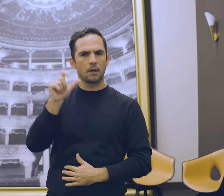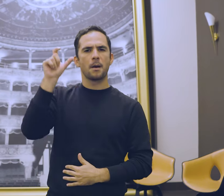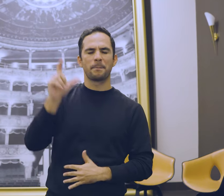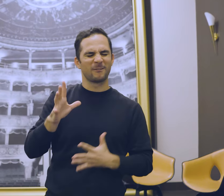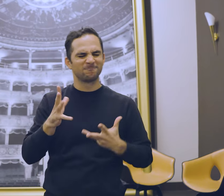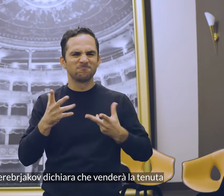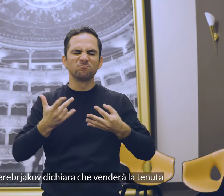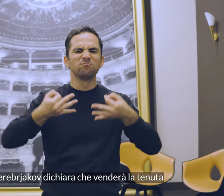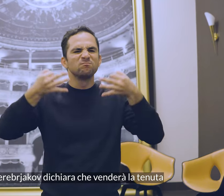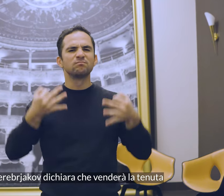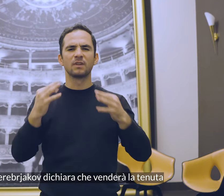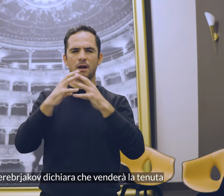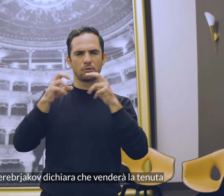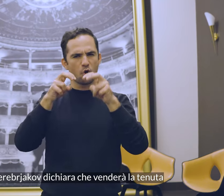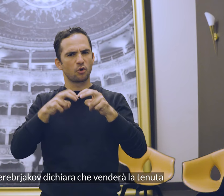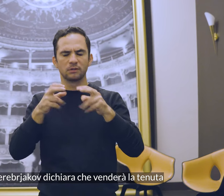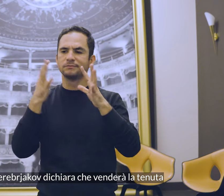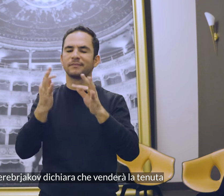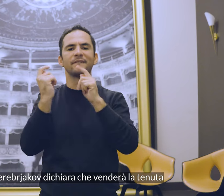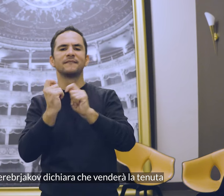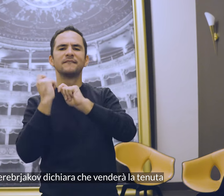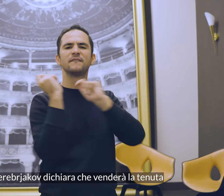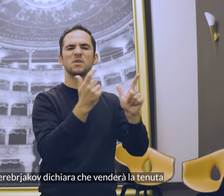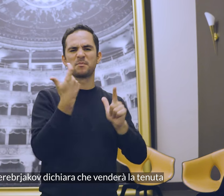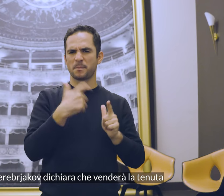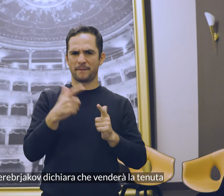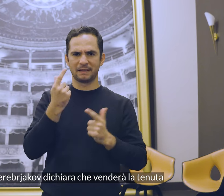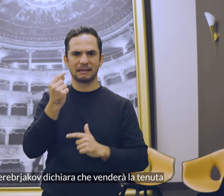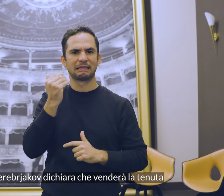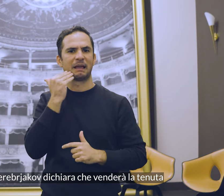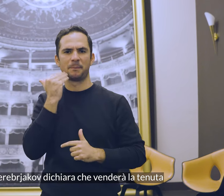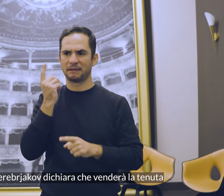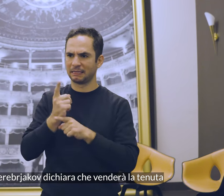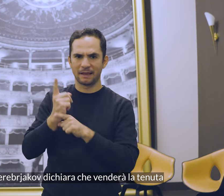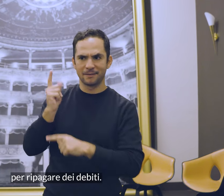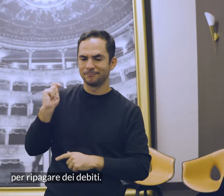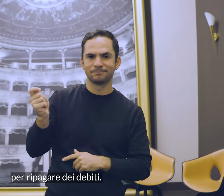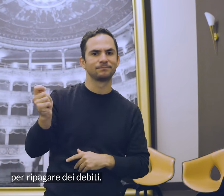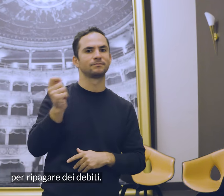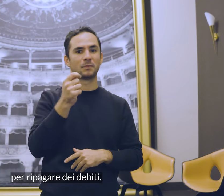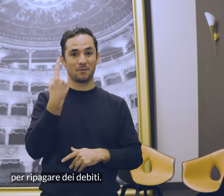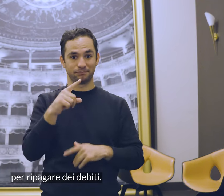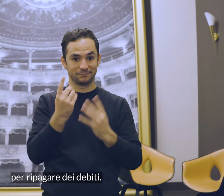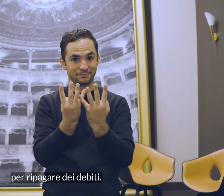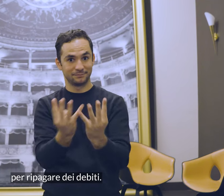Un giorno Serebriacov dichiara che venderà la tenuta per ripagare dei debiti.